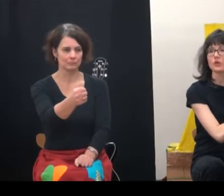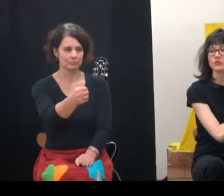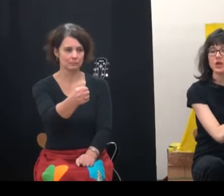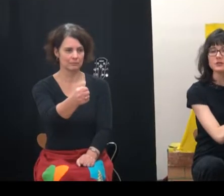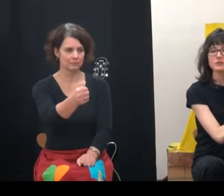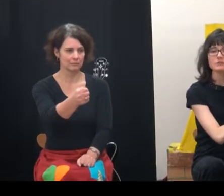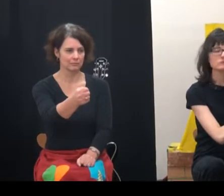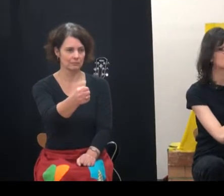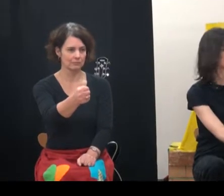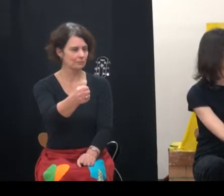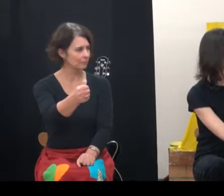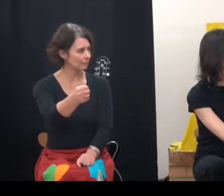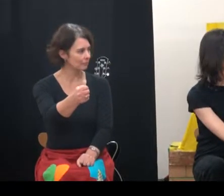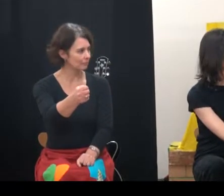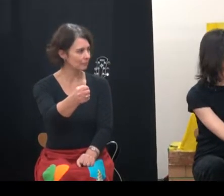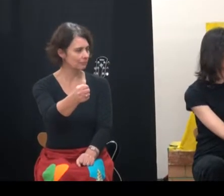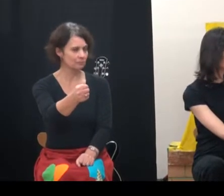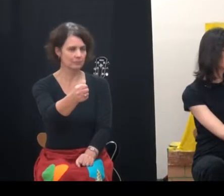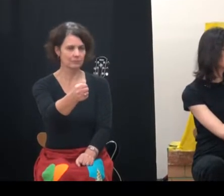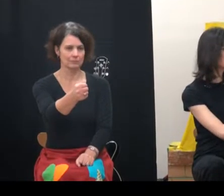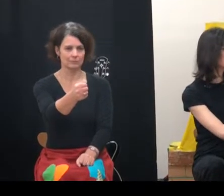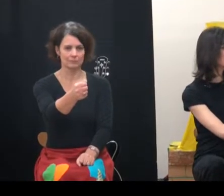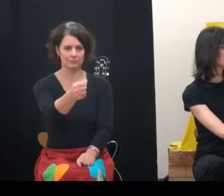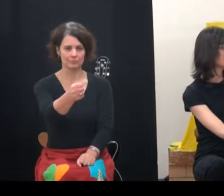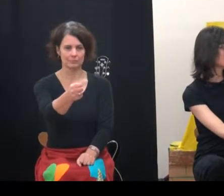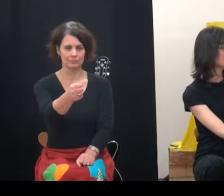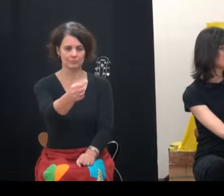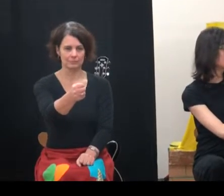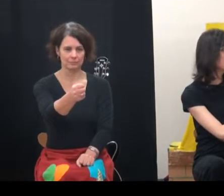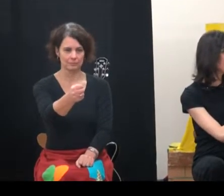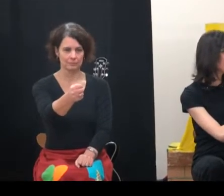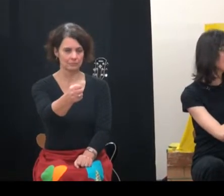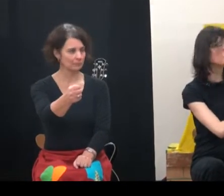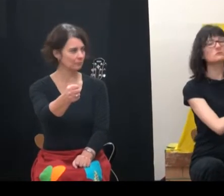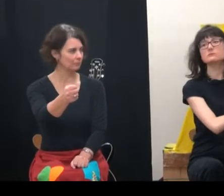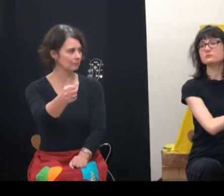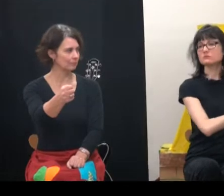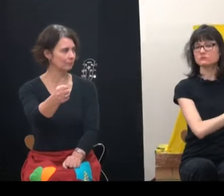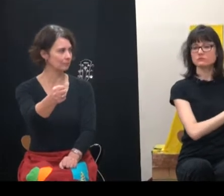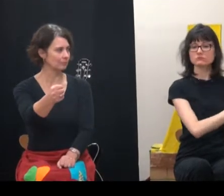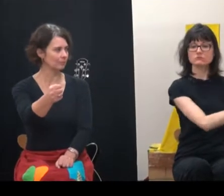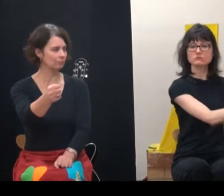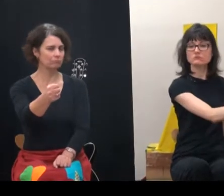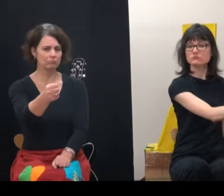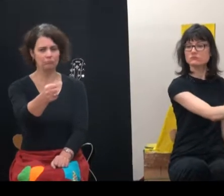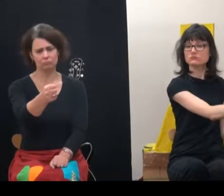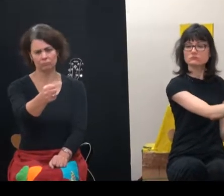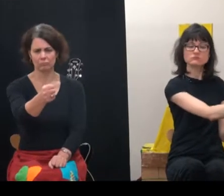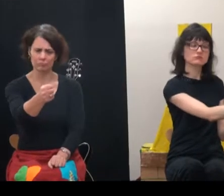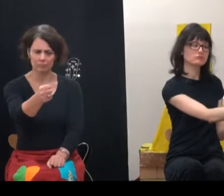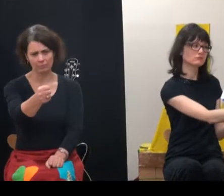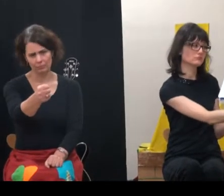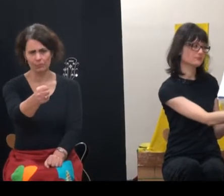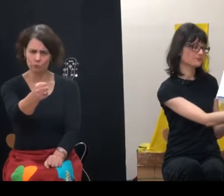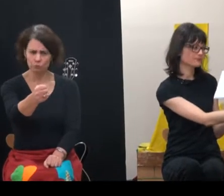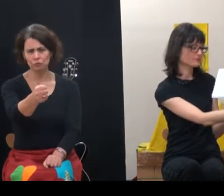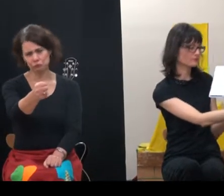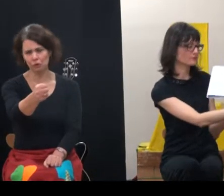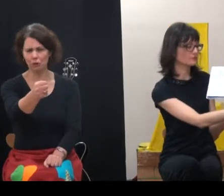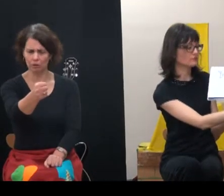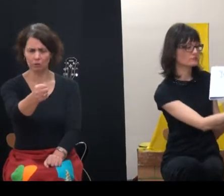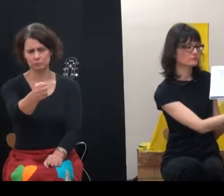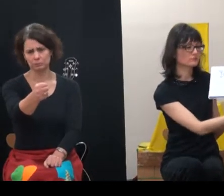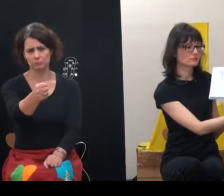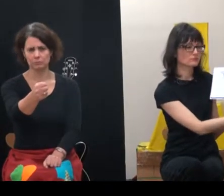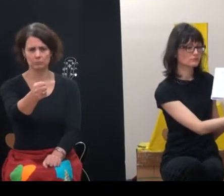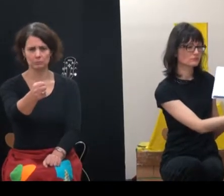Toc, toc, toc ! Debout, petit pouce ! Il est l'heure ! Hum, je